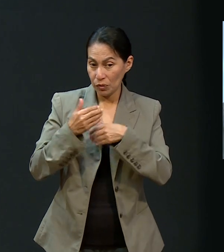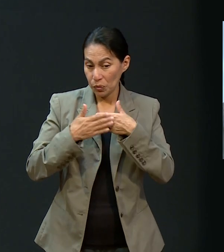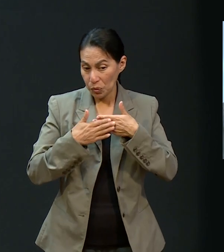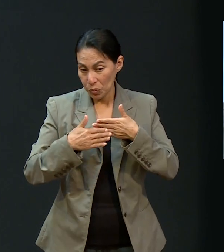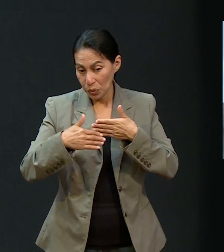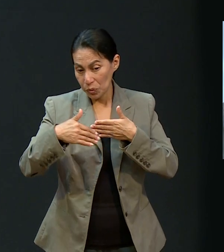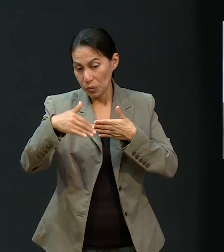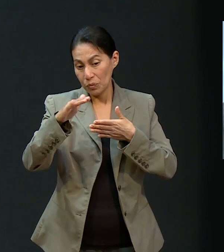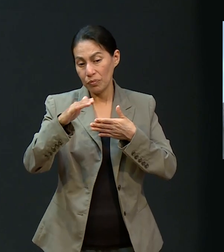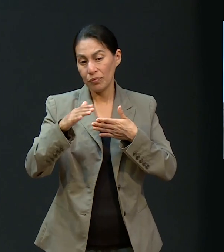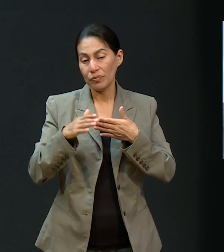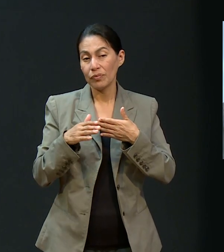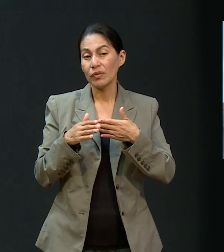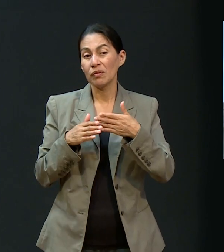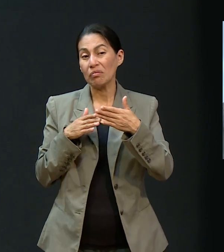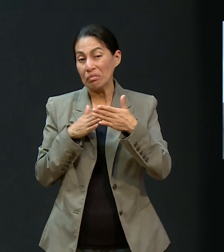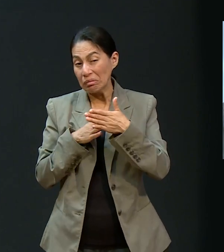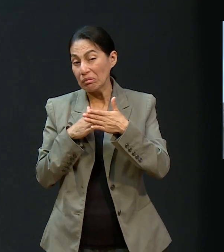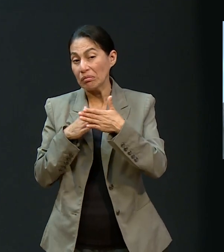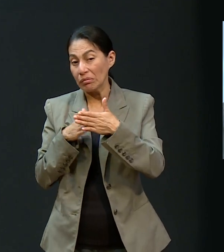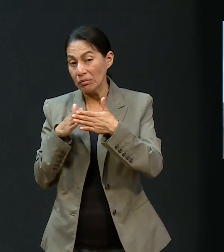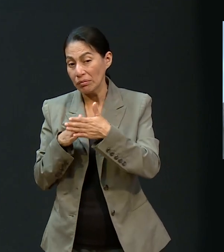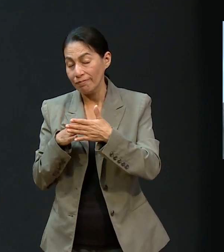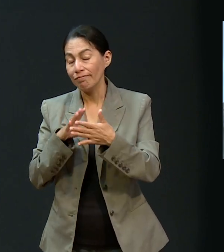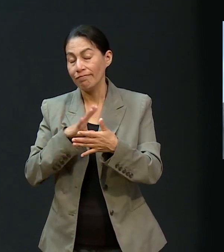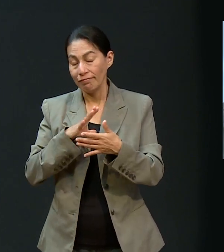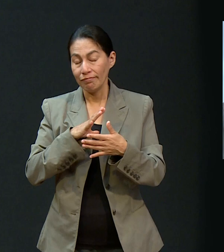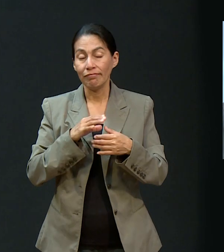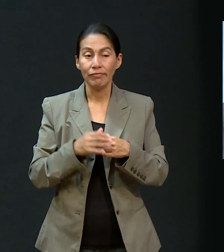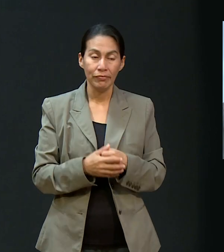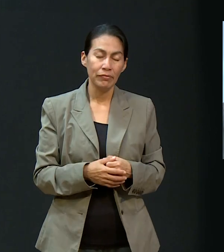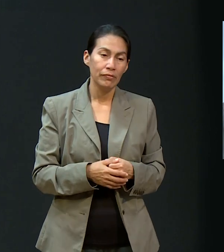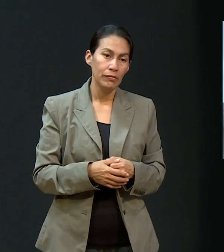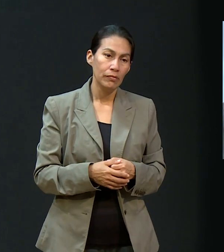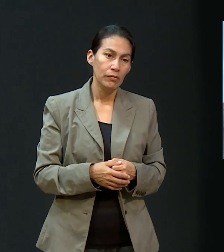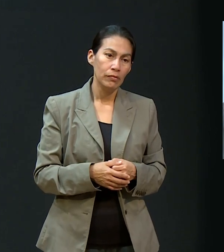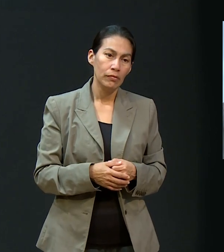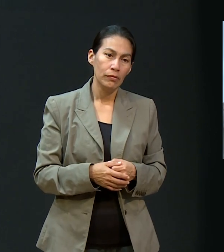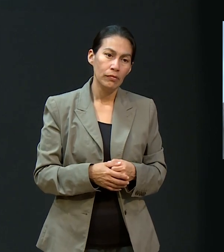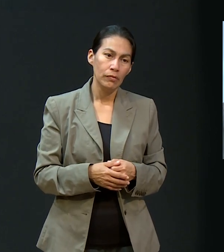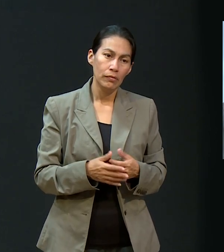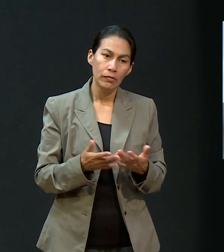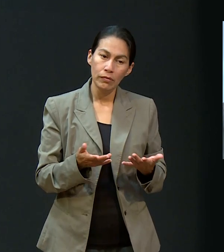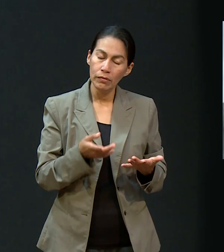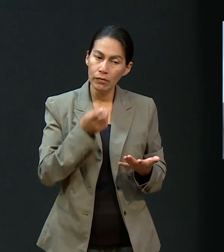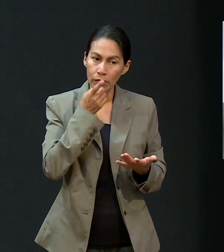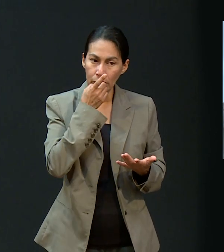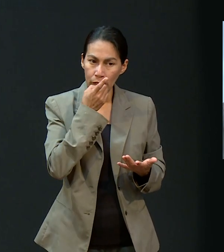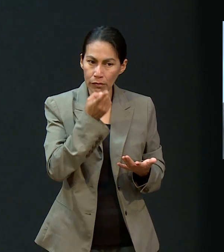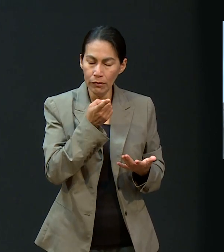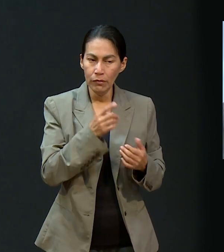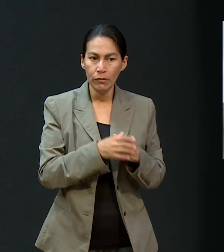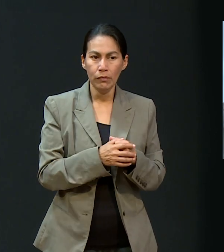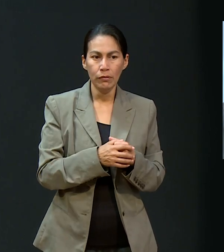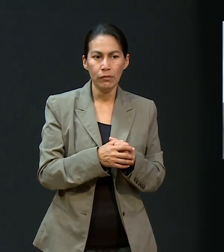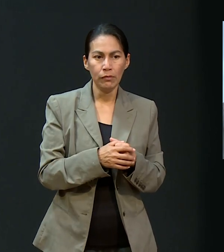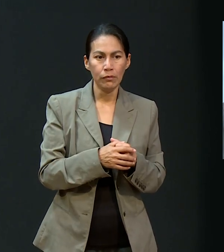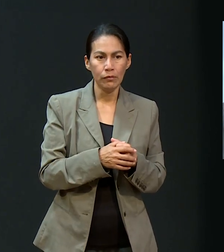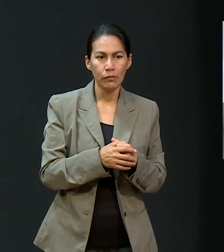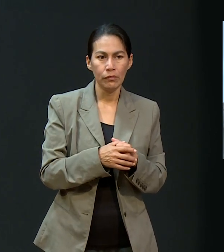se aproxima con muchos desafíos. Hay una tremenda expectación de que el